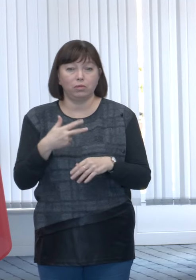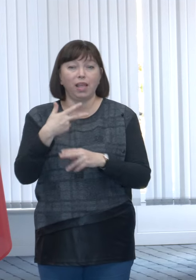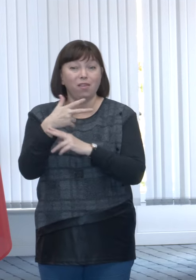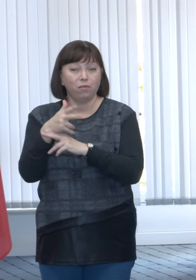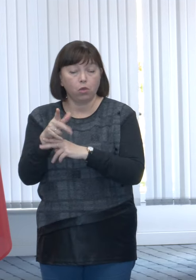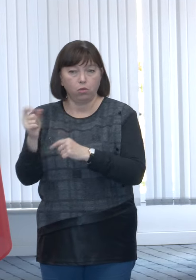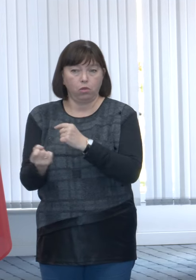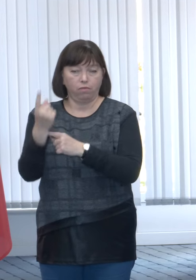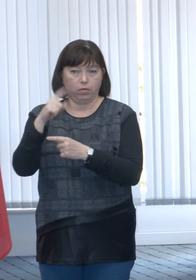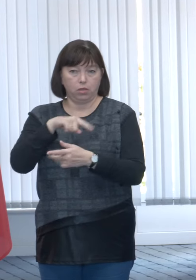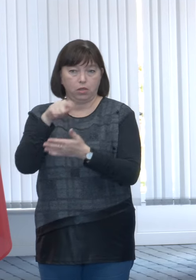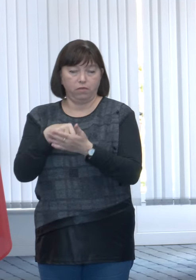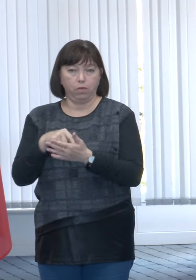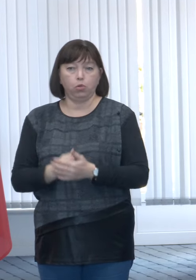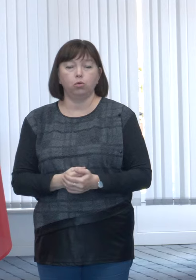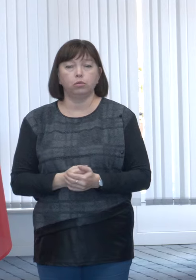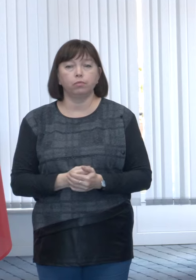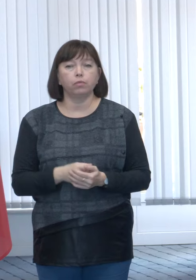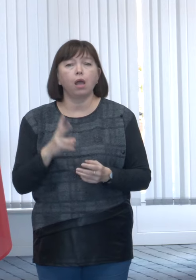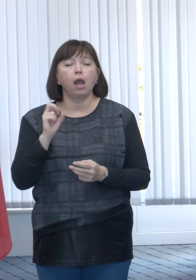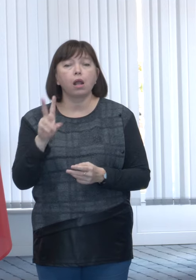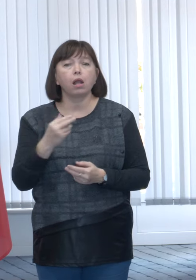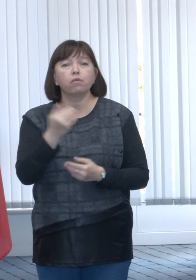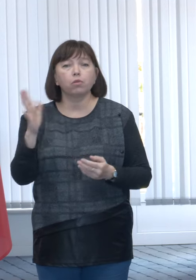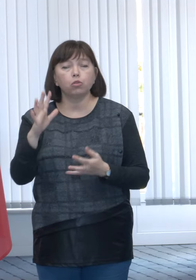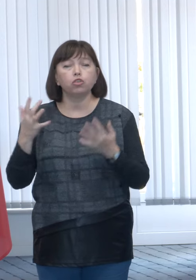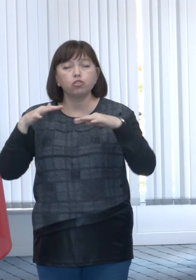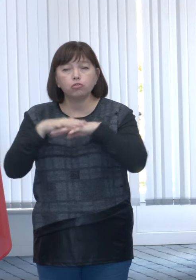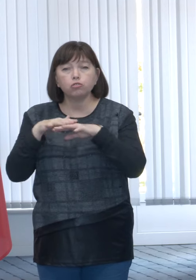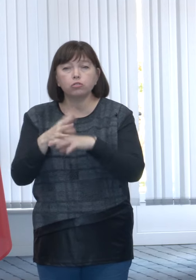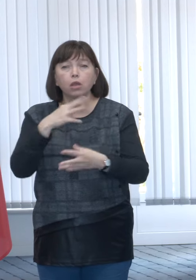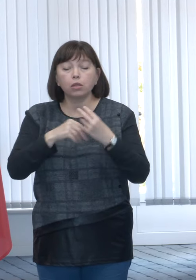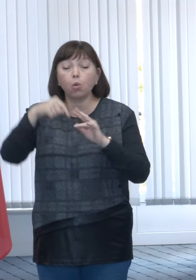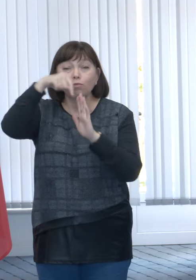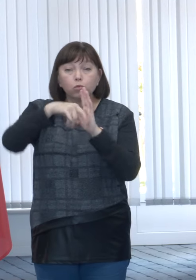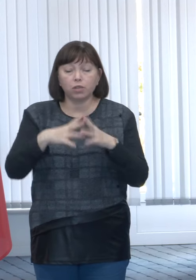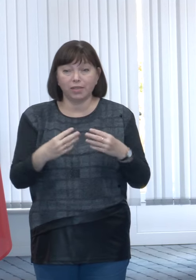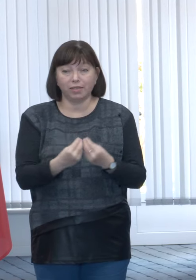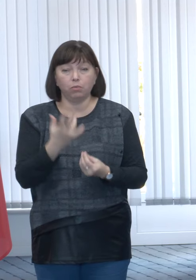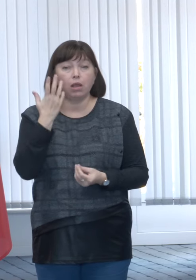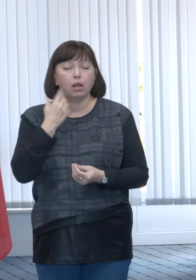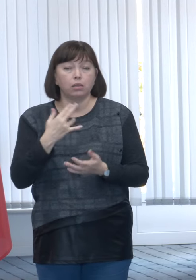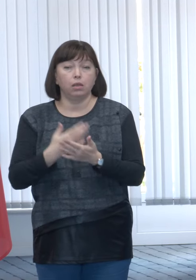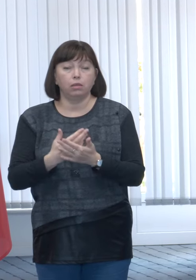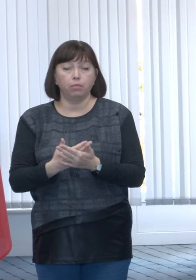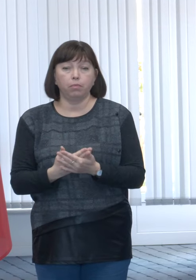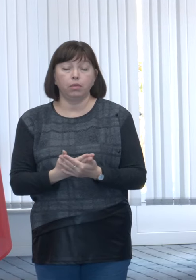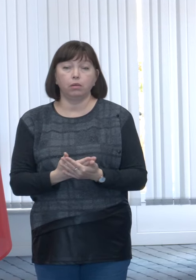la când înseamnă când îi au când când înseamnă când când când